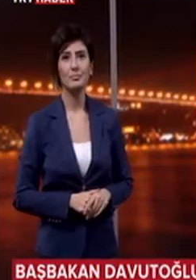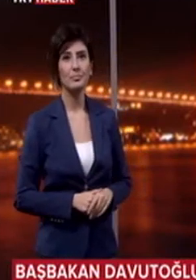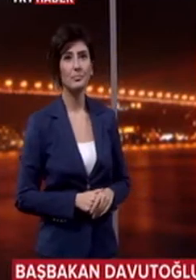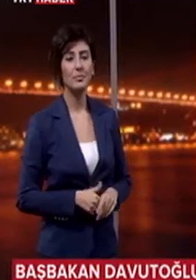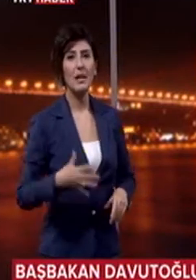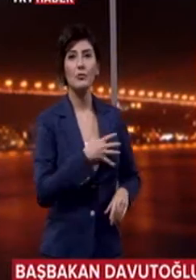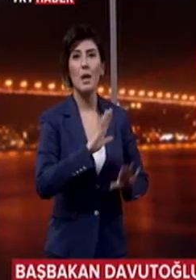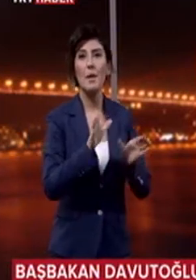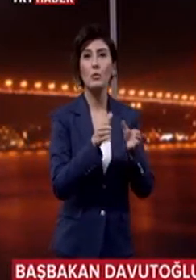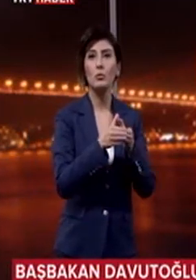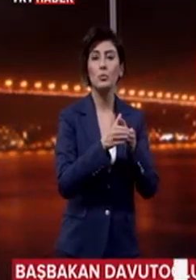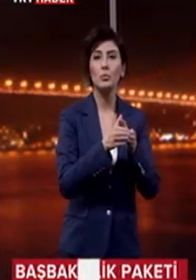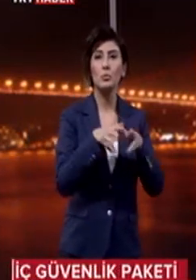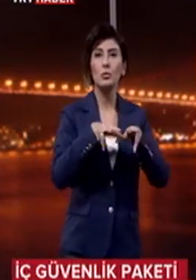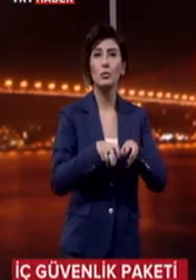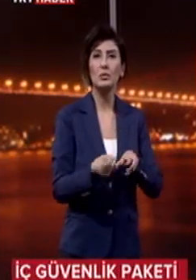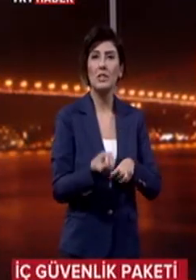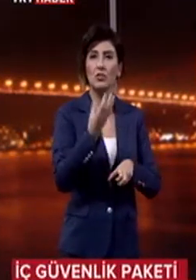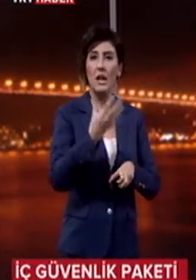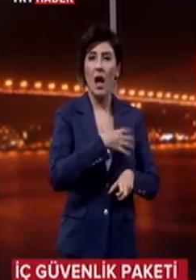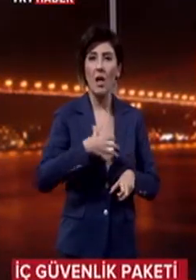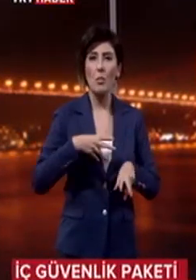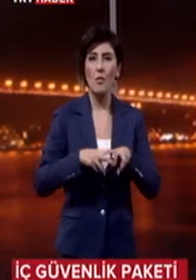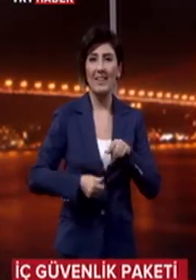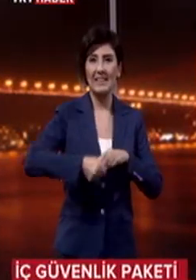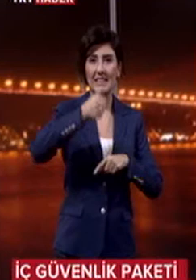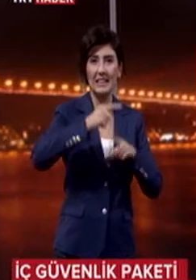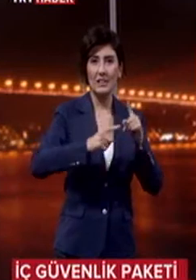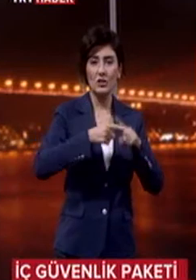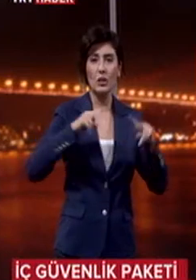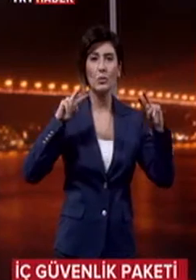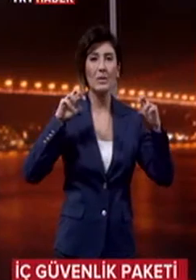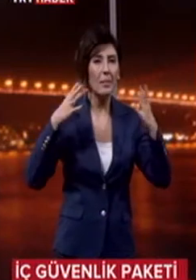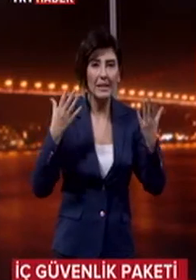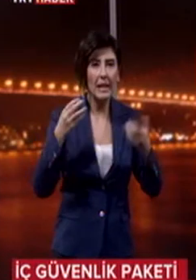CHP grubunda kürsüye çıkan ana muhalefet lideri Kemal Kılıçdaroğlu'nun gündeminde iç güvenlik paketi vardı.